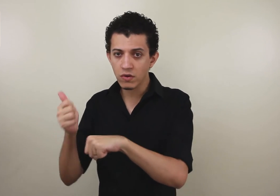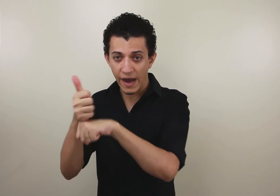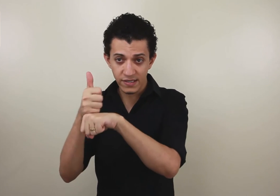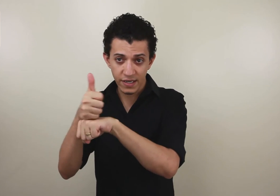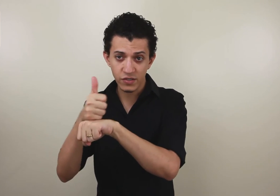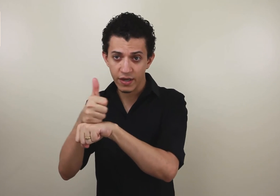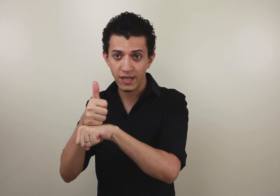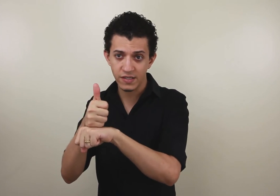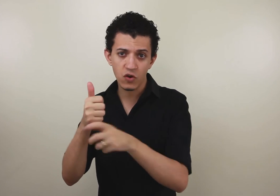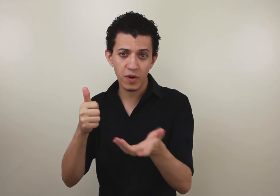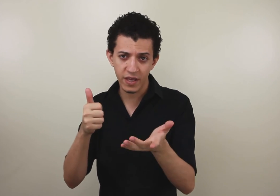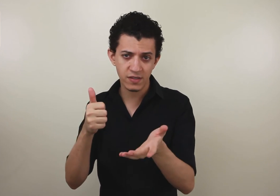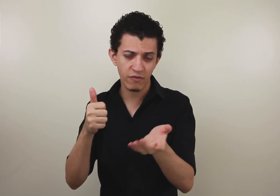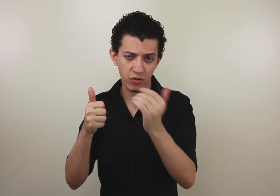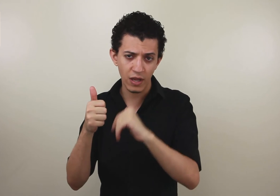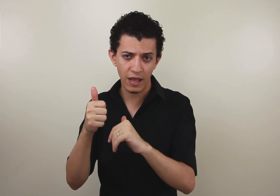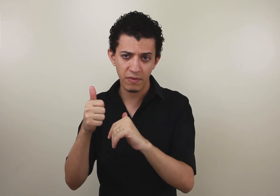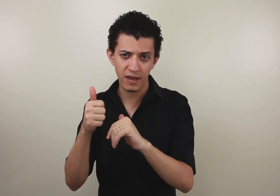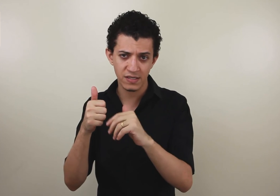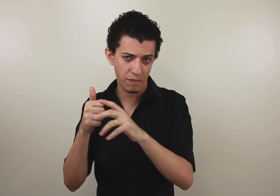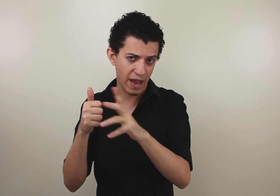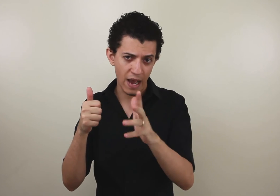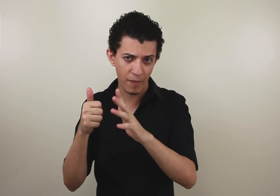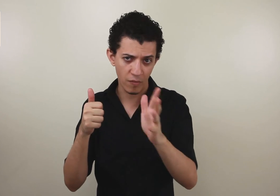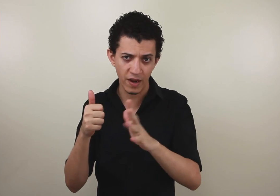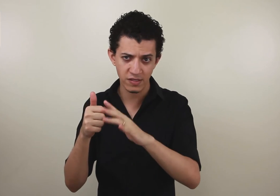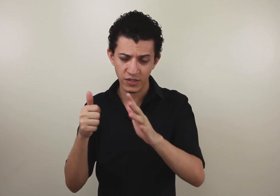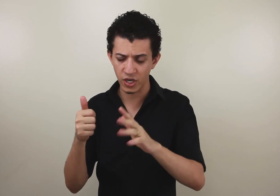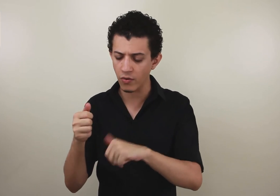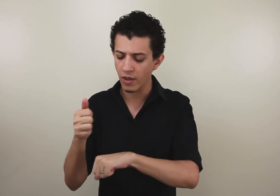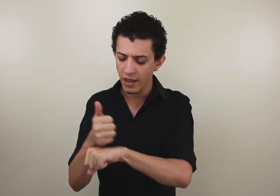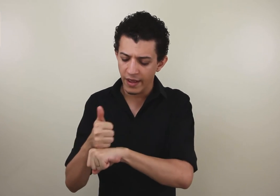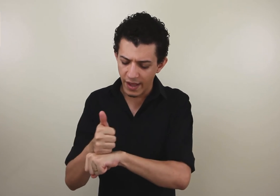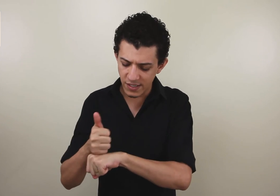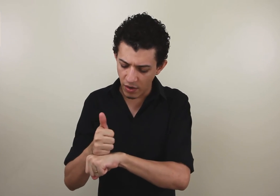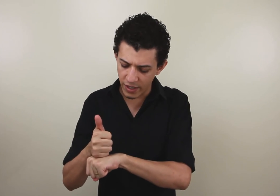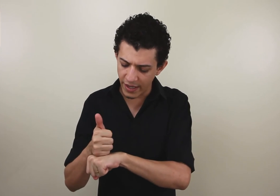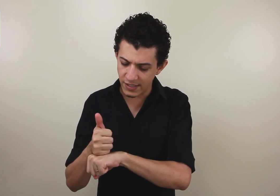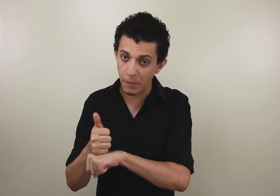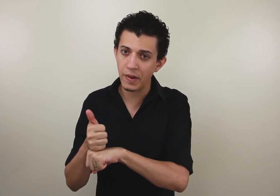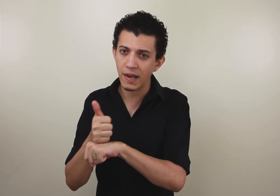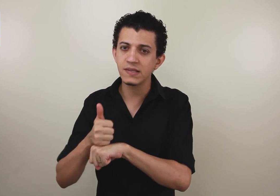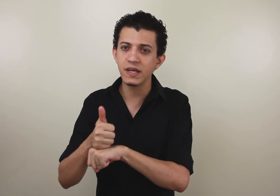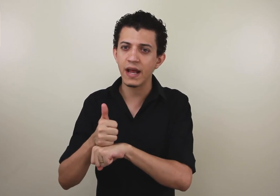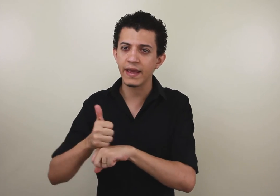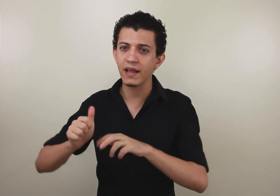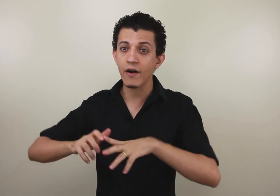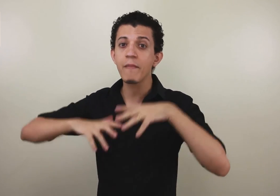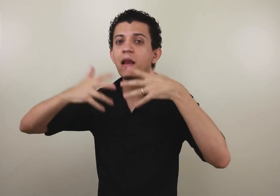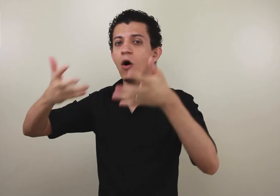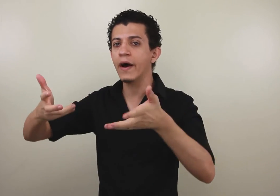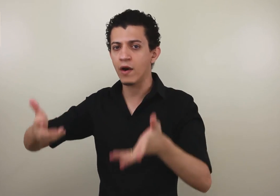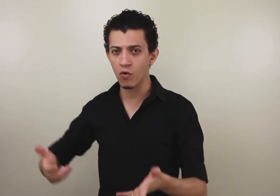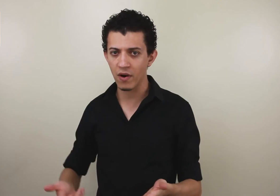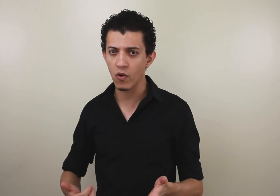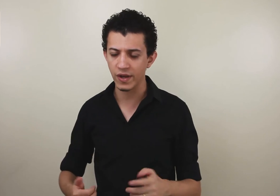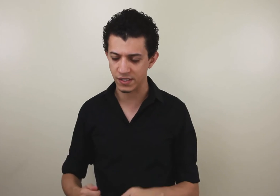lugares, isso aqui só quer dizer, como aqui em Salvador e lá em Minas. Em BH, pelo menos, região. Esse sinal aqui quer dizer primazia. Aquele que é o melhor em alguma coisa.